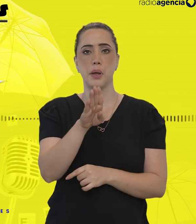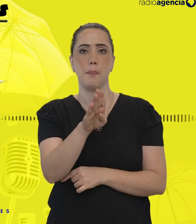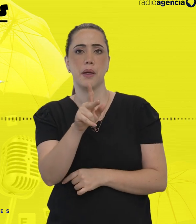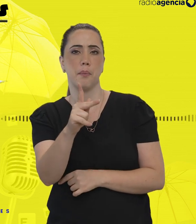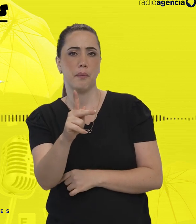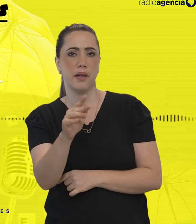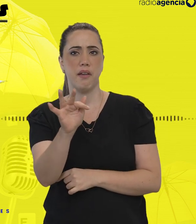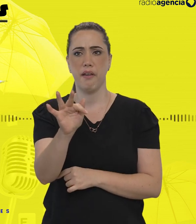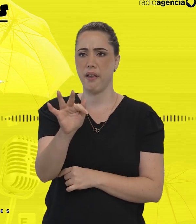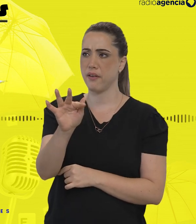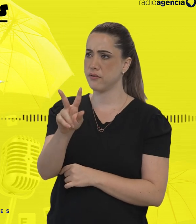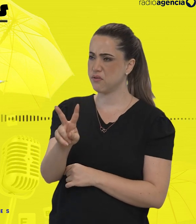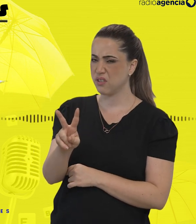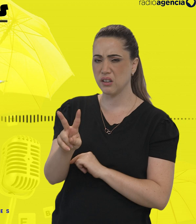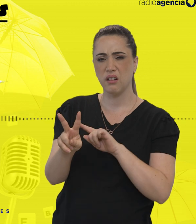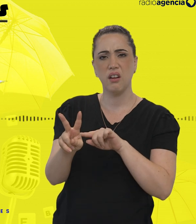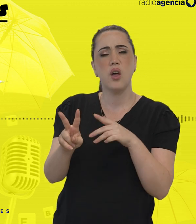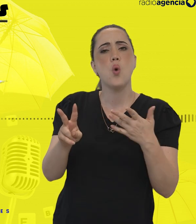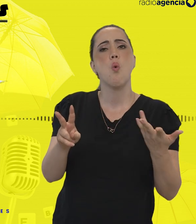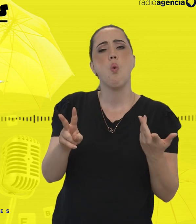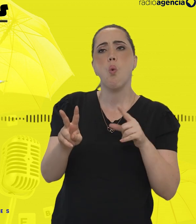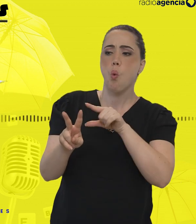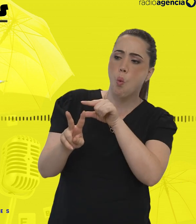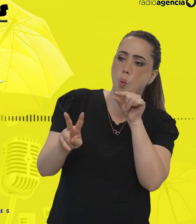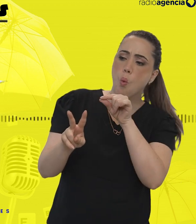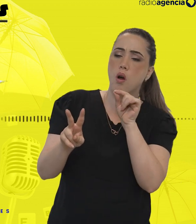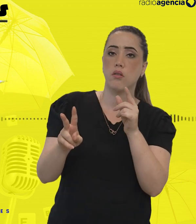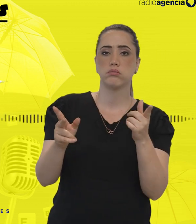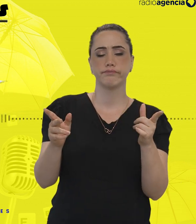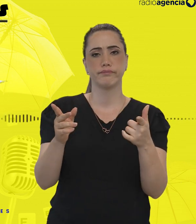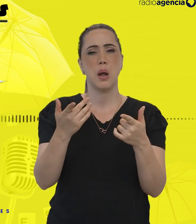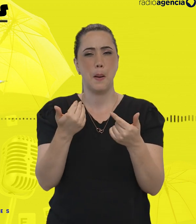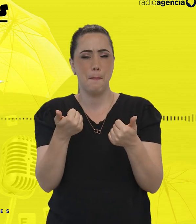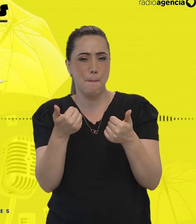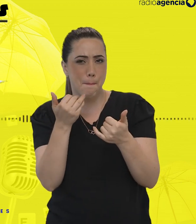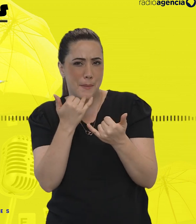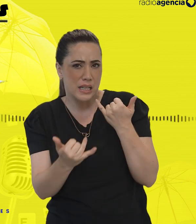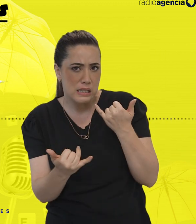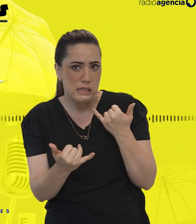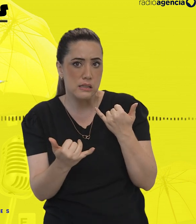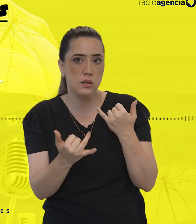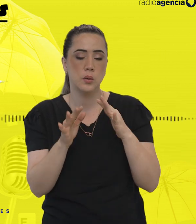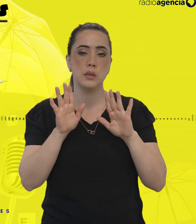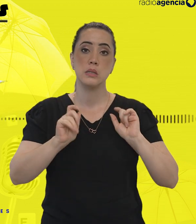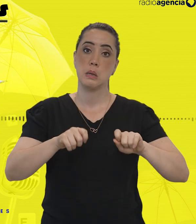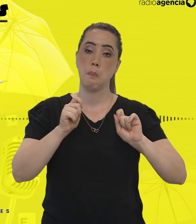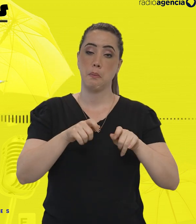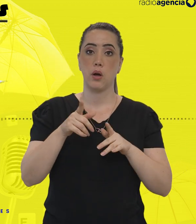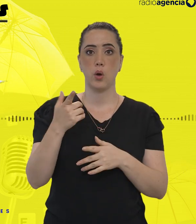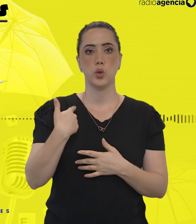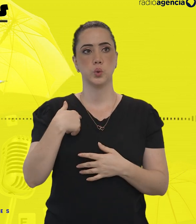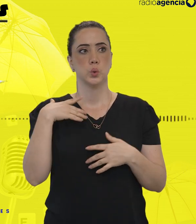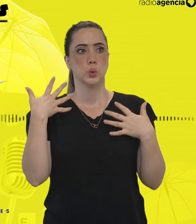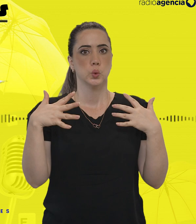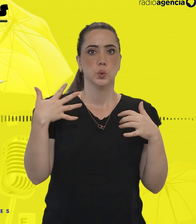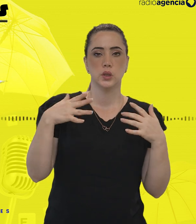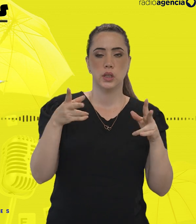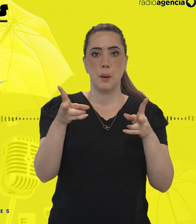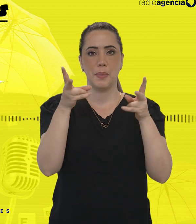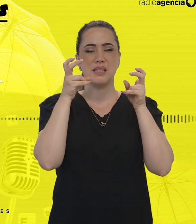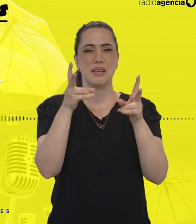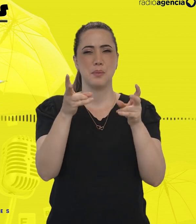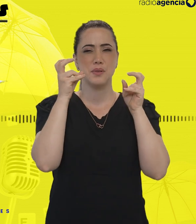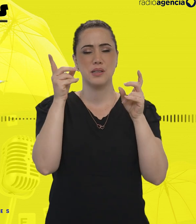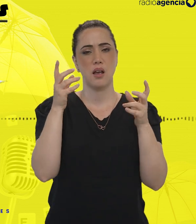ou vaca, são exemplos de algumas palavras com letras e fonemas parecidos que podem gerar um grande tilt nas conexões